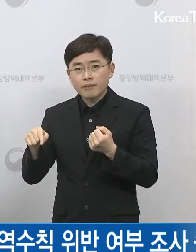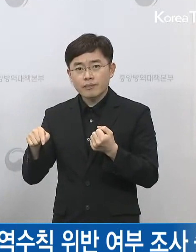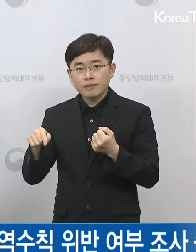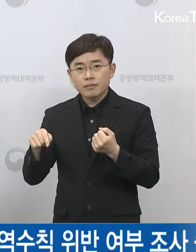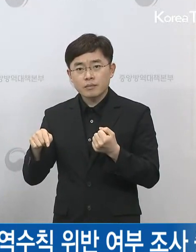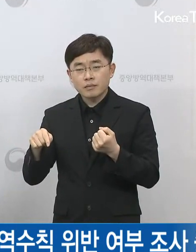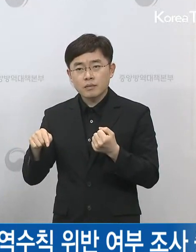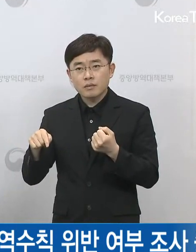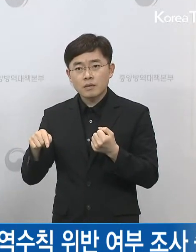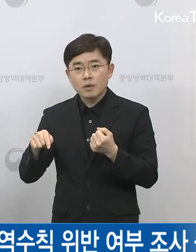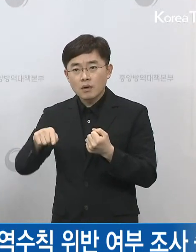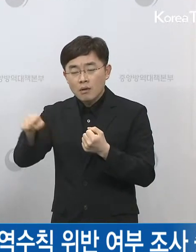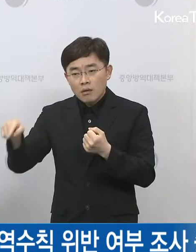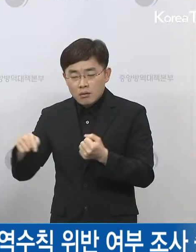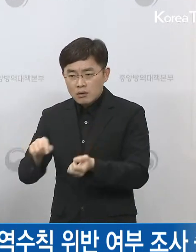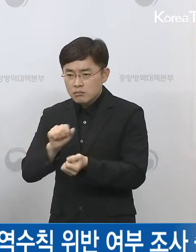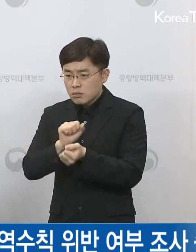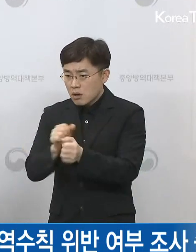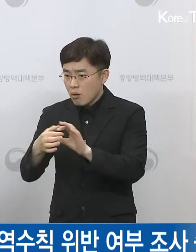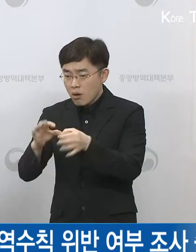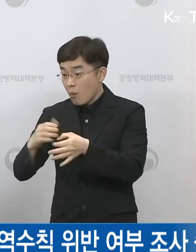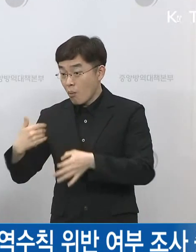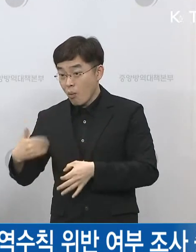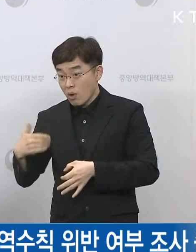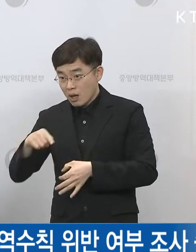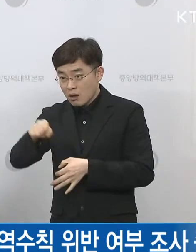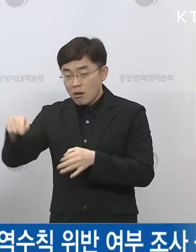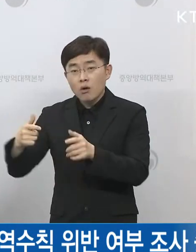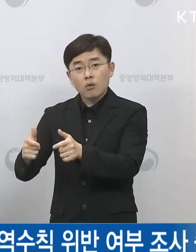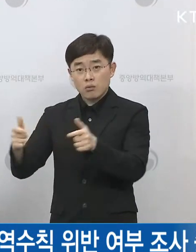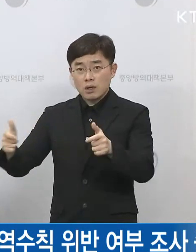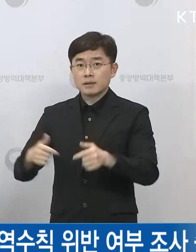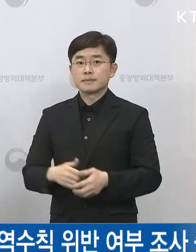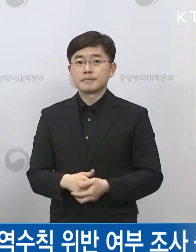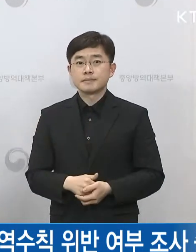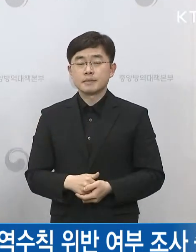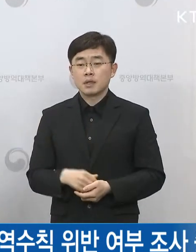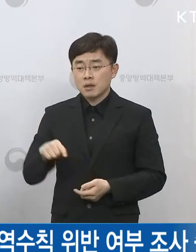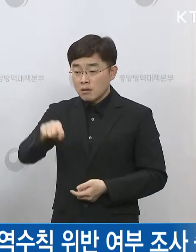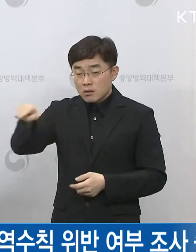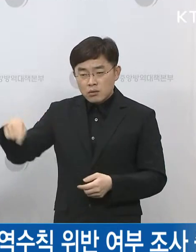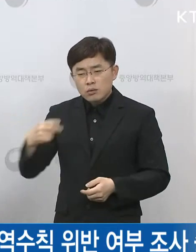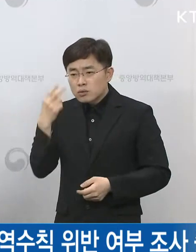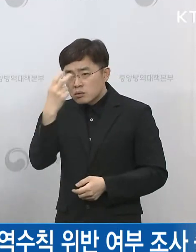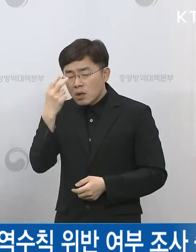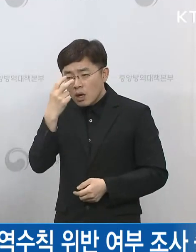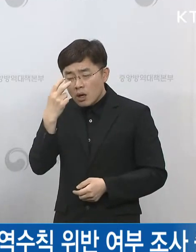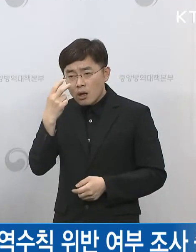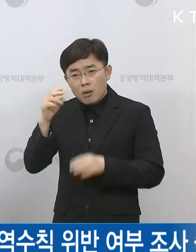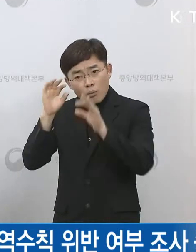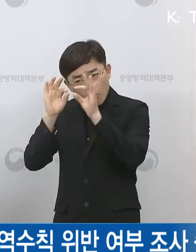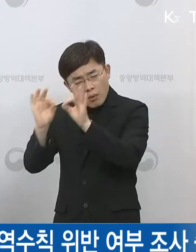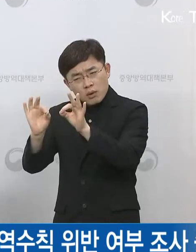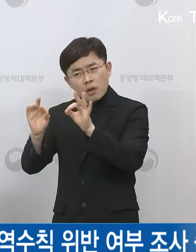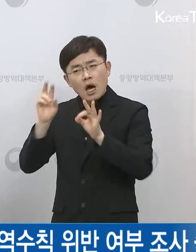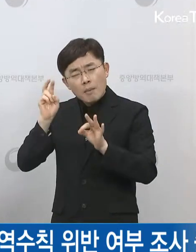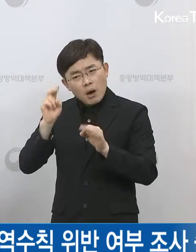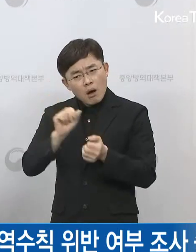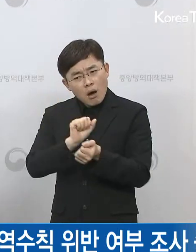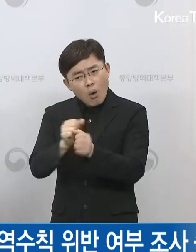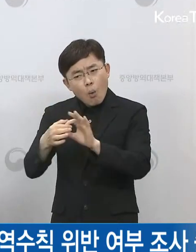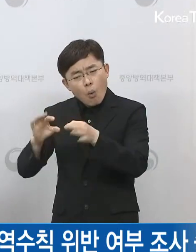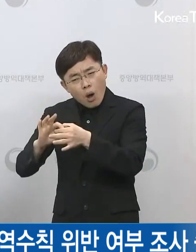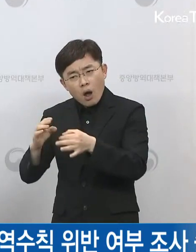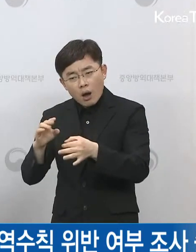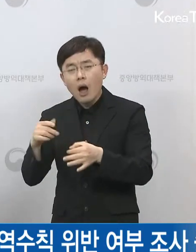감염의 위험도가 증가한 상황이라고 보고 있습니다. 이 미분류 사례도 조사를 해보면 어느 정도 감염